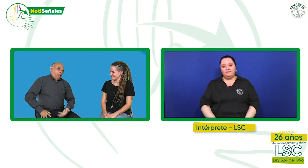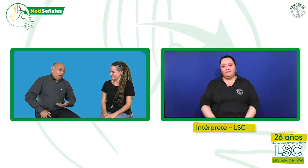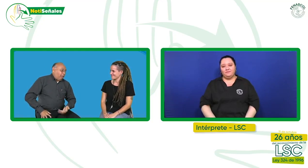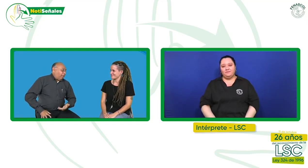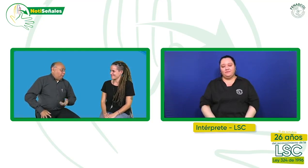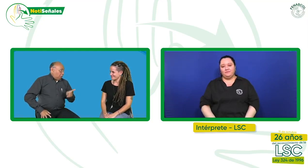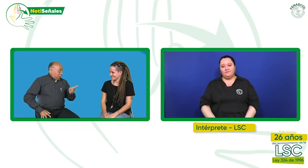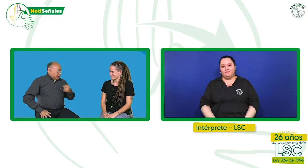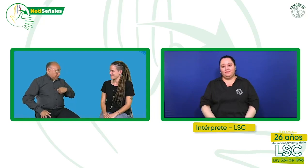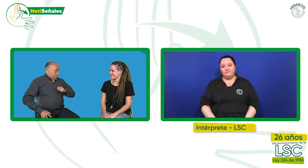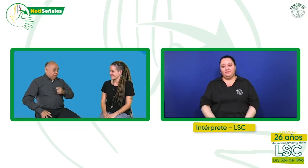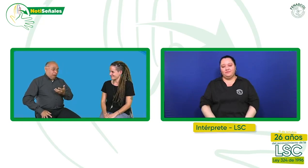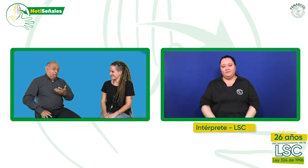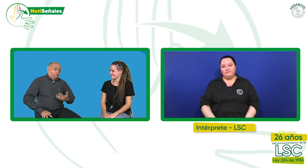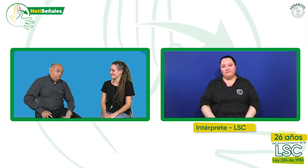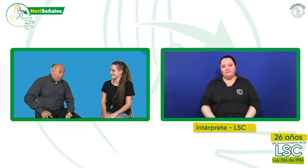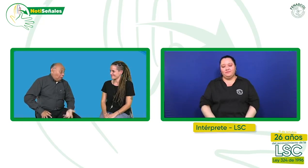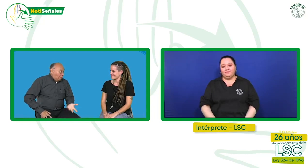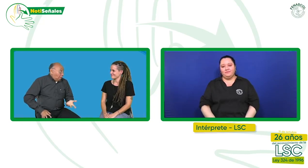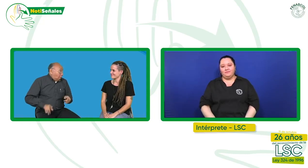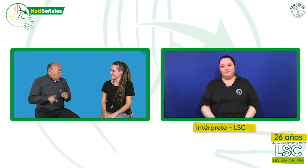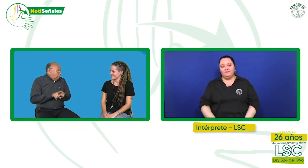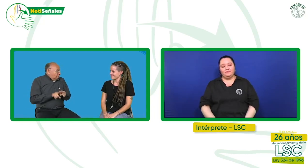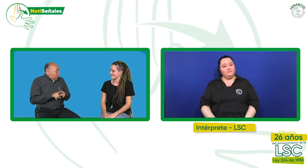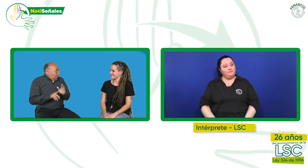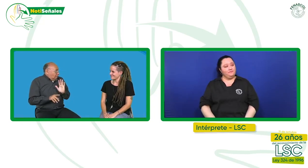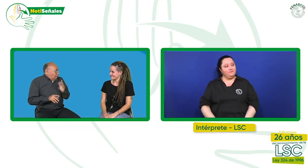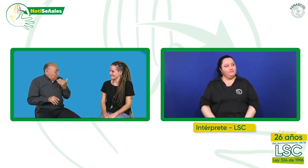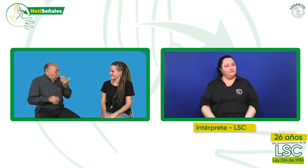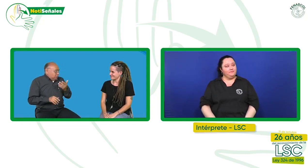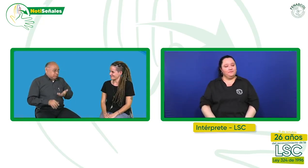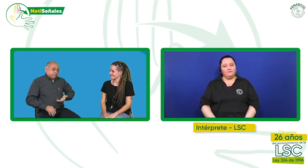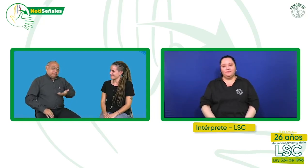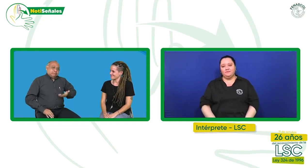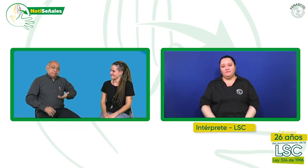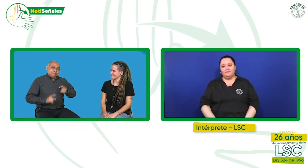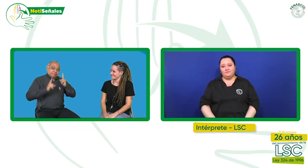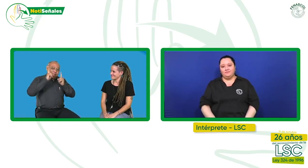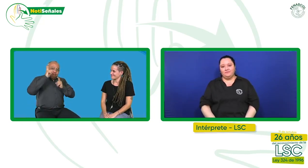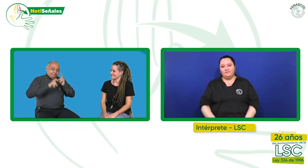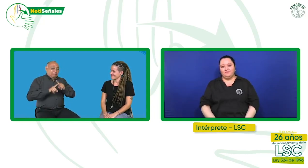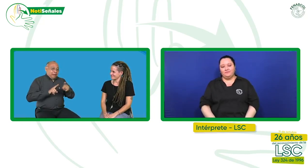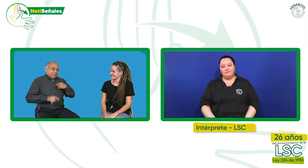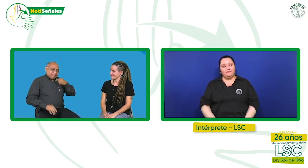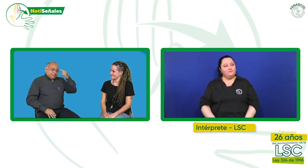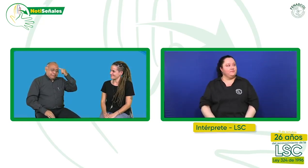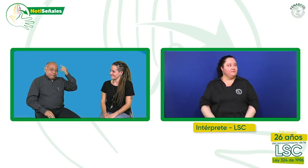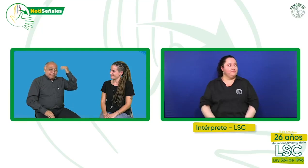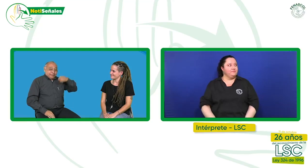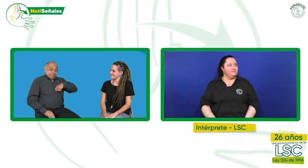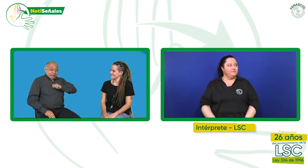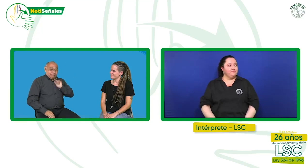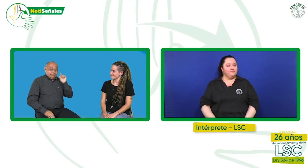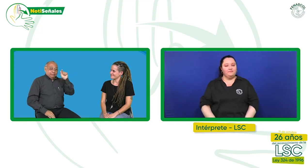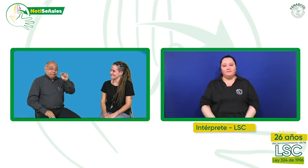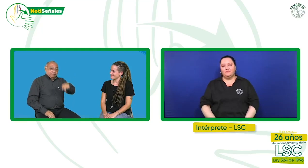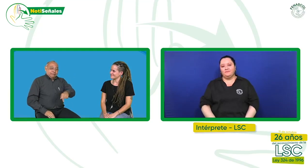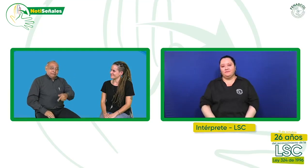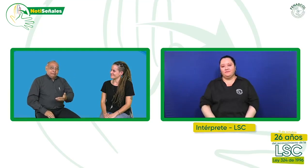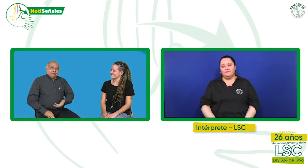gestualidad. Y sí, es diferente, ¿no? O sea, no creo que ustedes la hagan con una gestualidad diferente. Yo cuando estuve